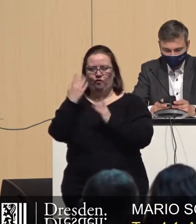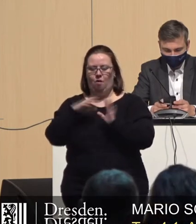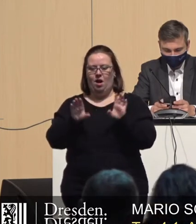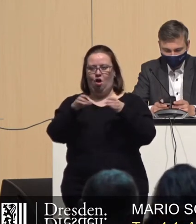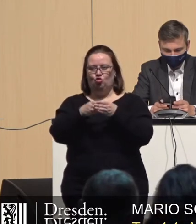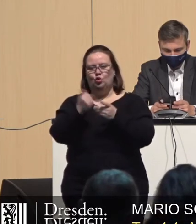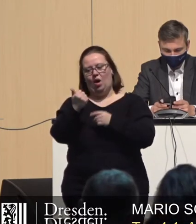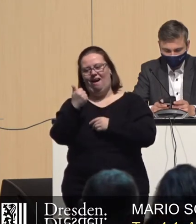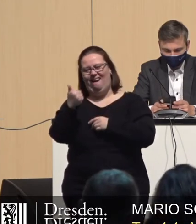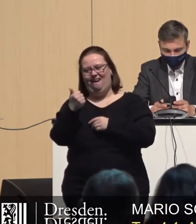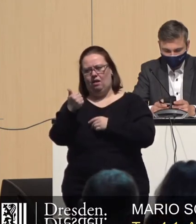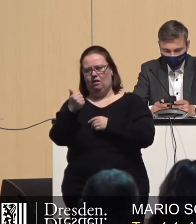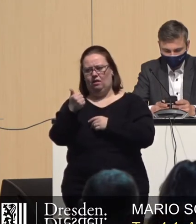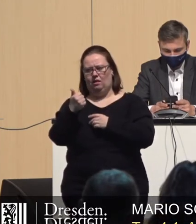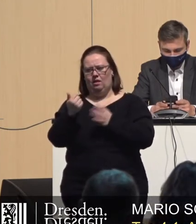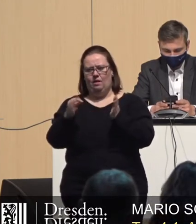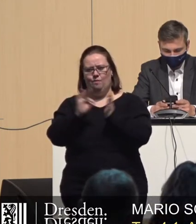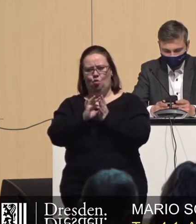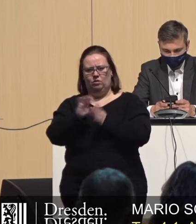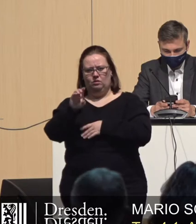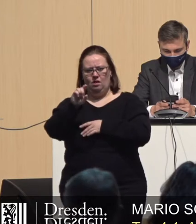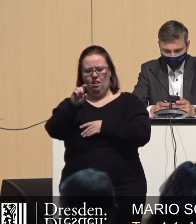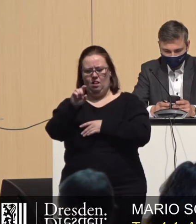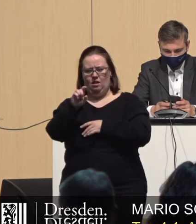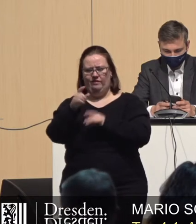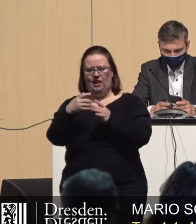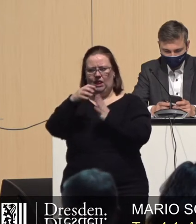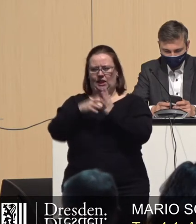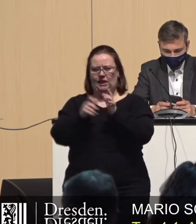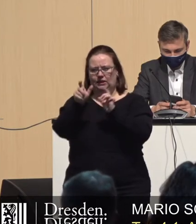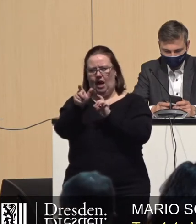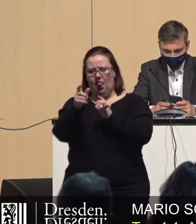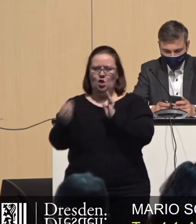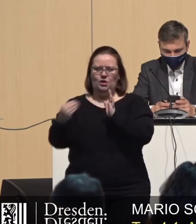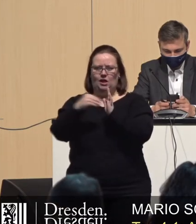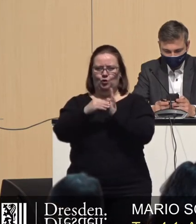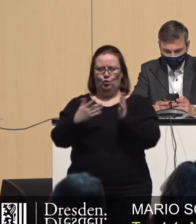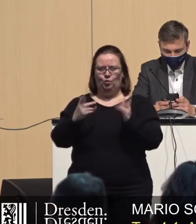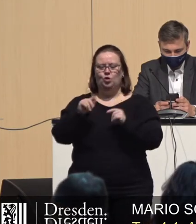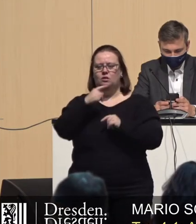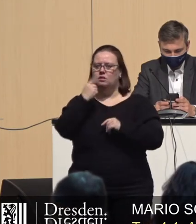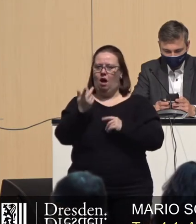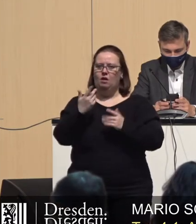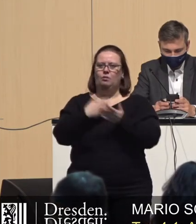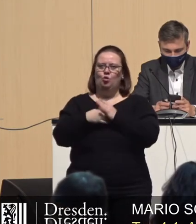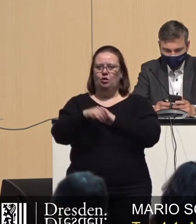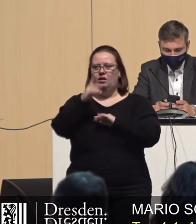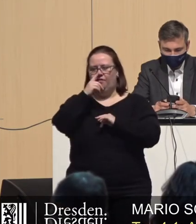Ausschusses noch um diesen, Sie haben es vorliegen, um diesen fettgedruckten Textteil ergänzt, dass wir also sagen, bei den